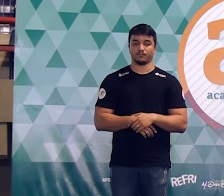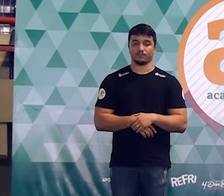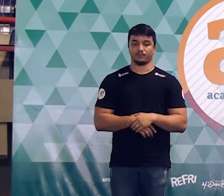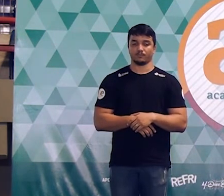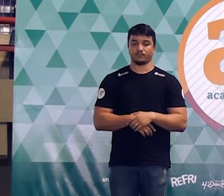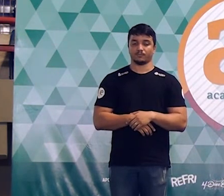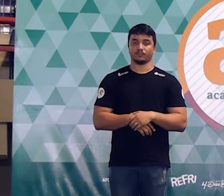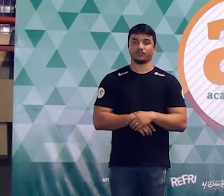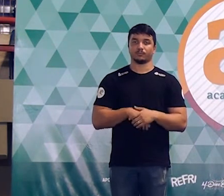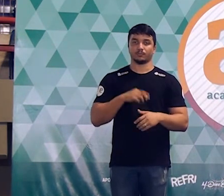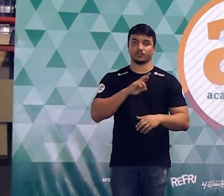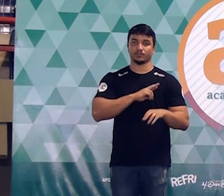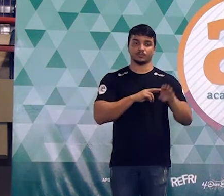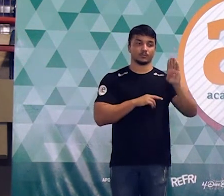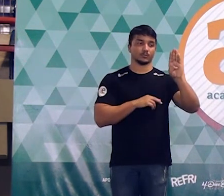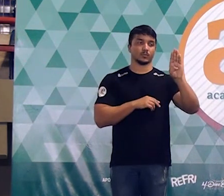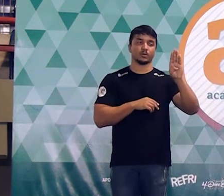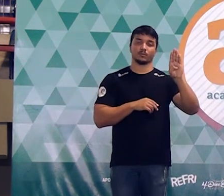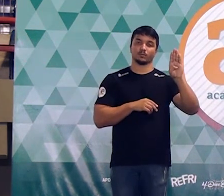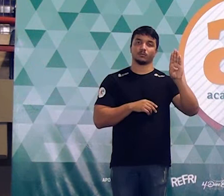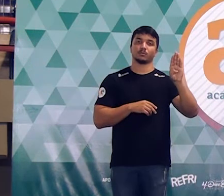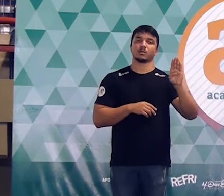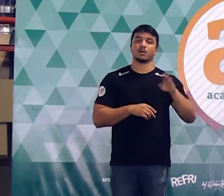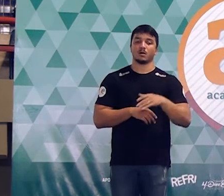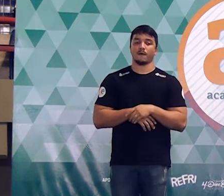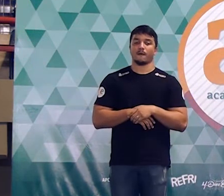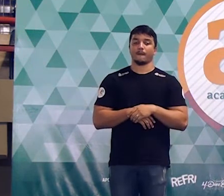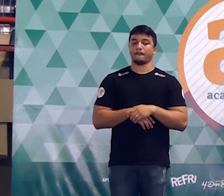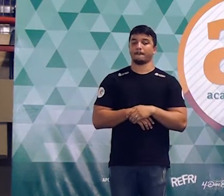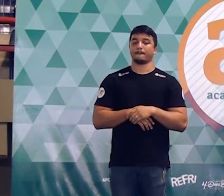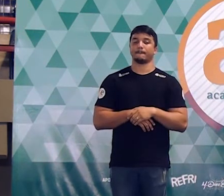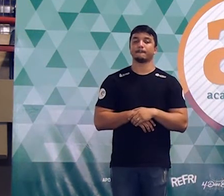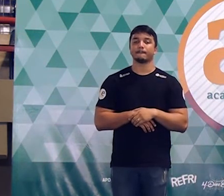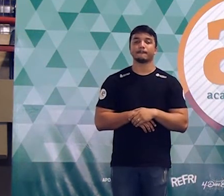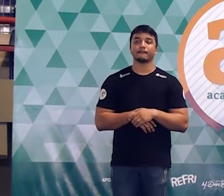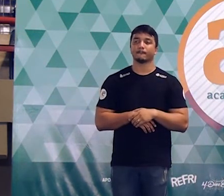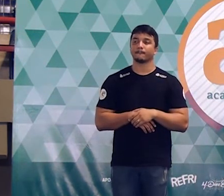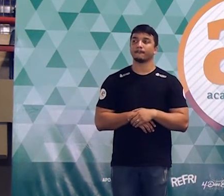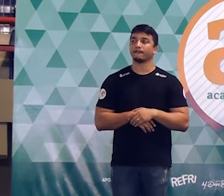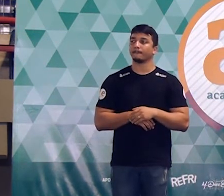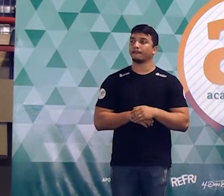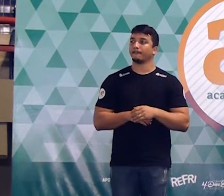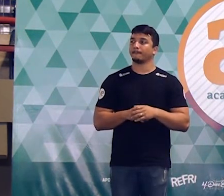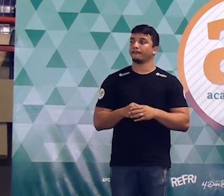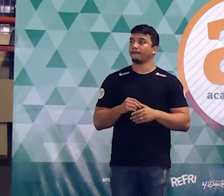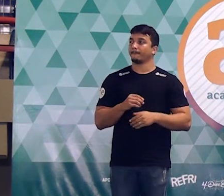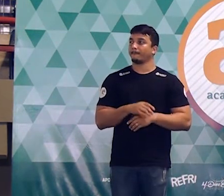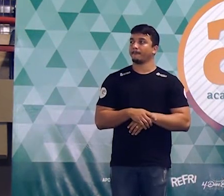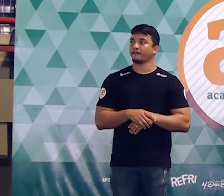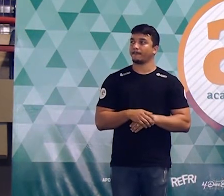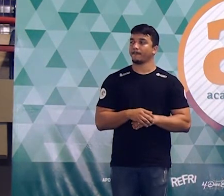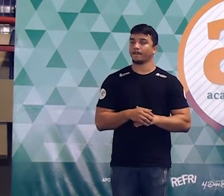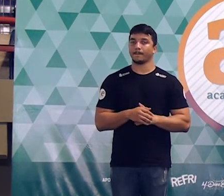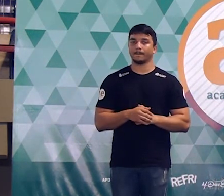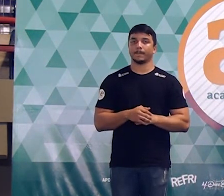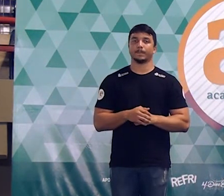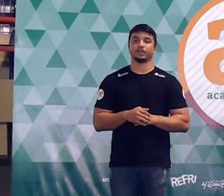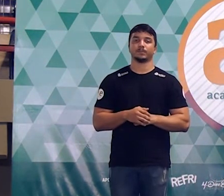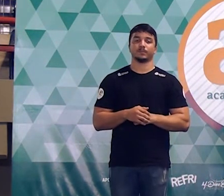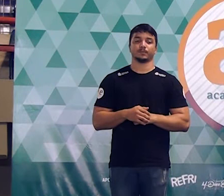B de bola. Resposta vinte e oito. Tranquilo essa. Joia, entenderam? Vamos mais.